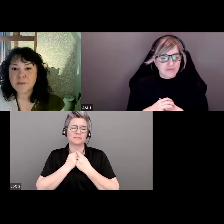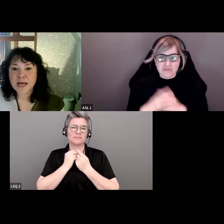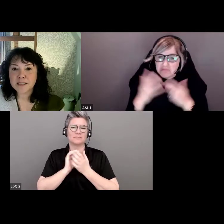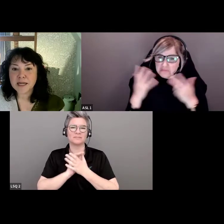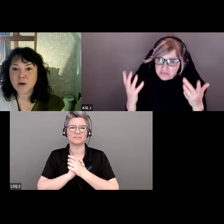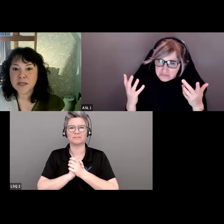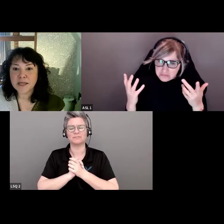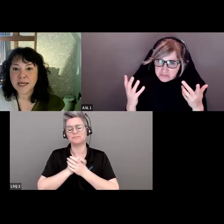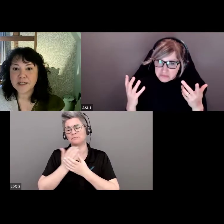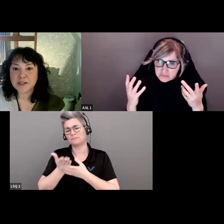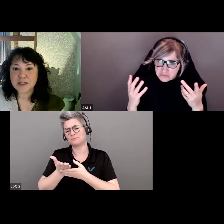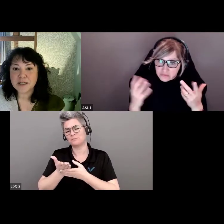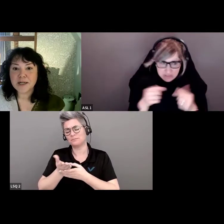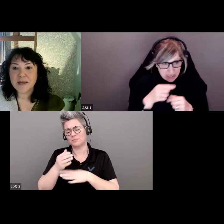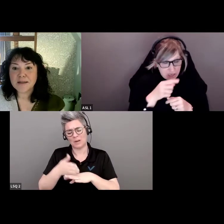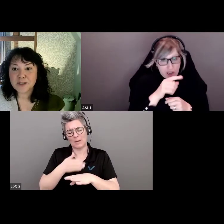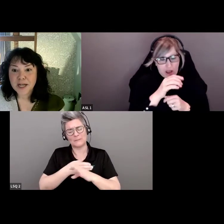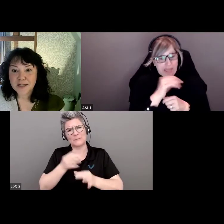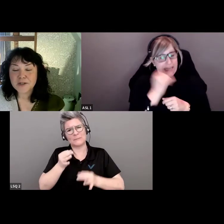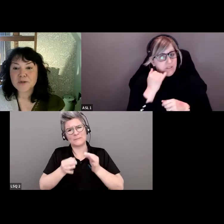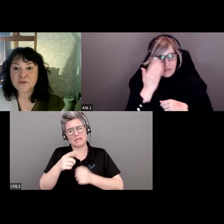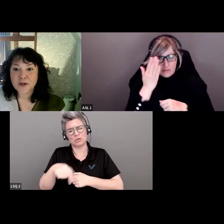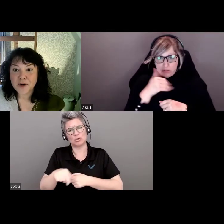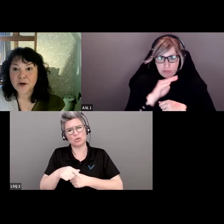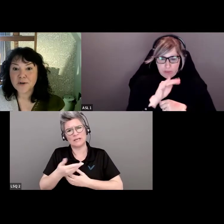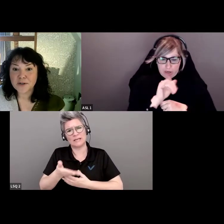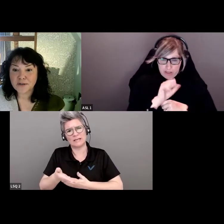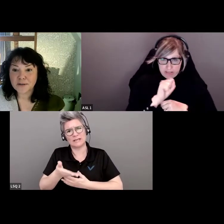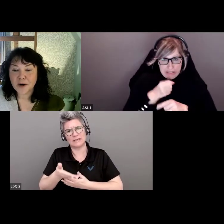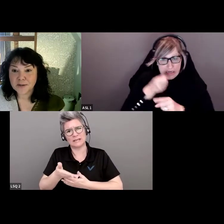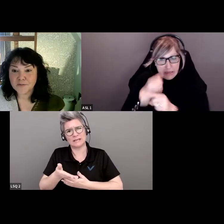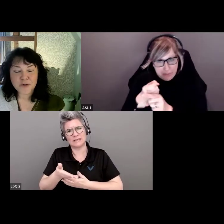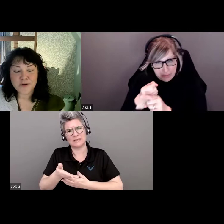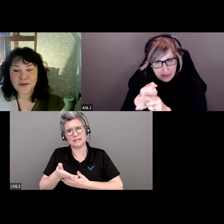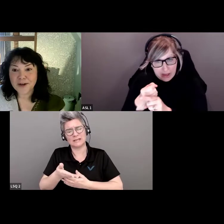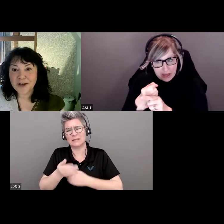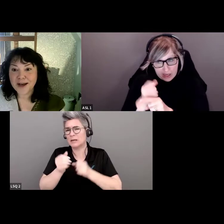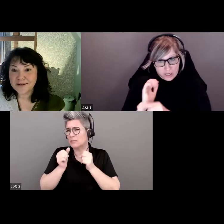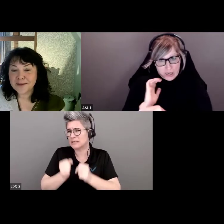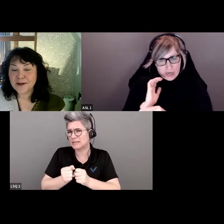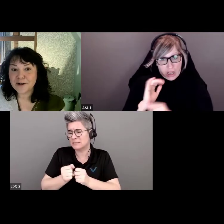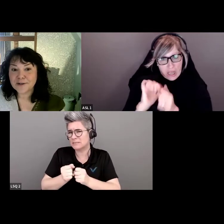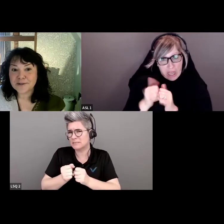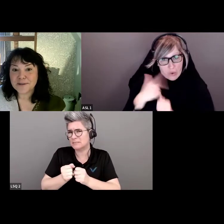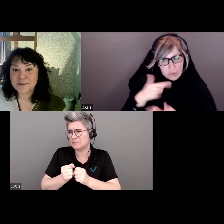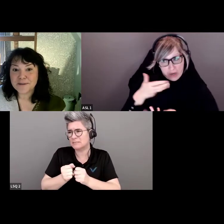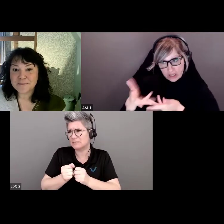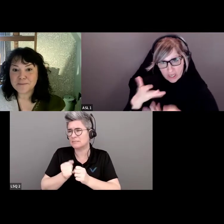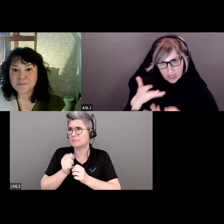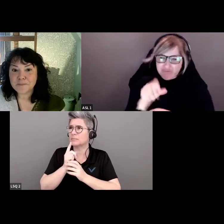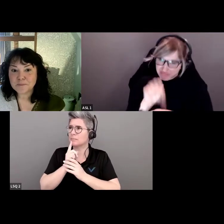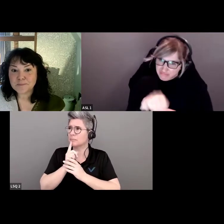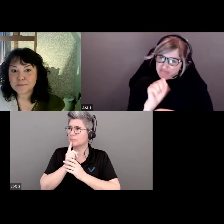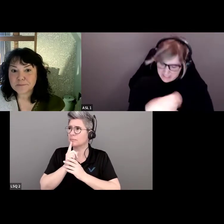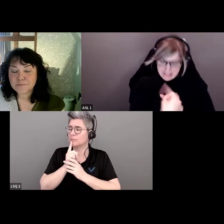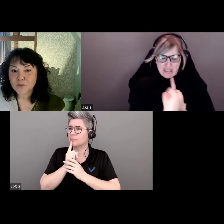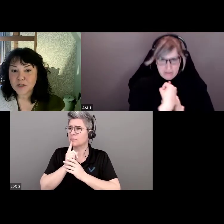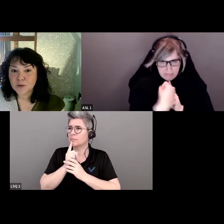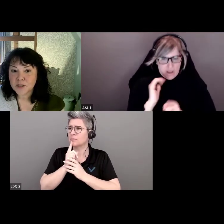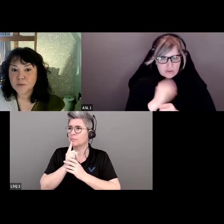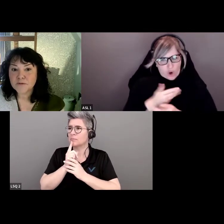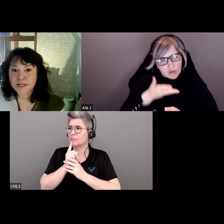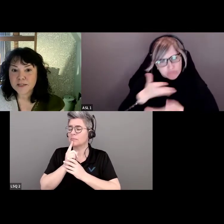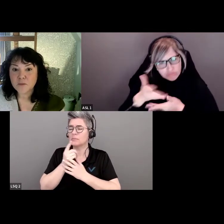Est-ce que ces préjugés peuvent influencer la façon dont